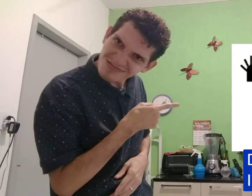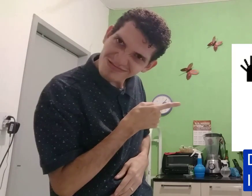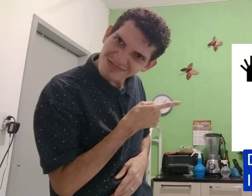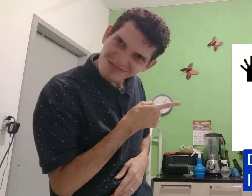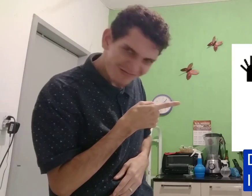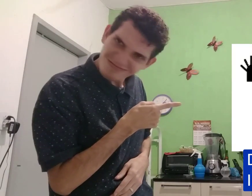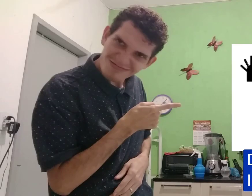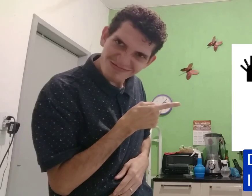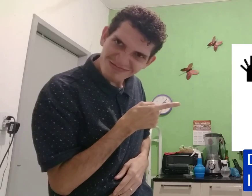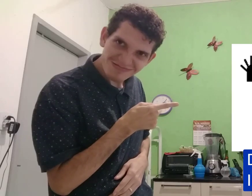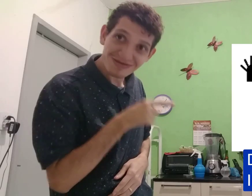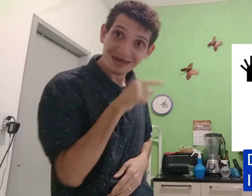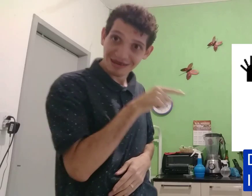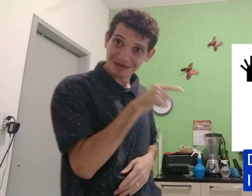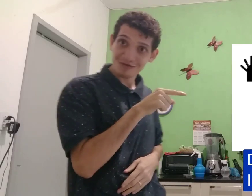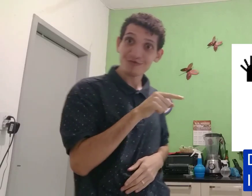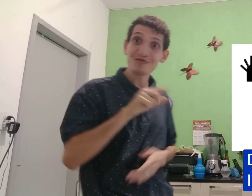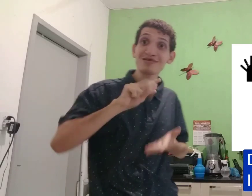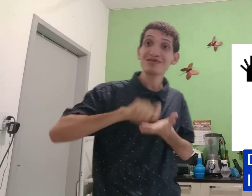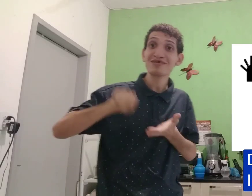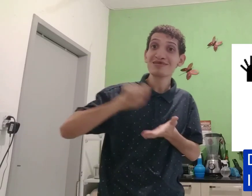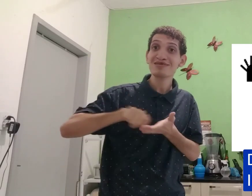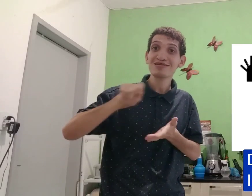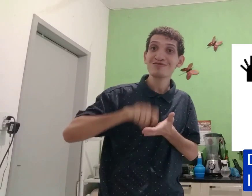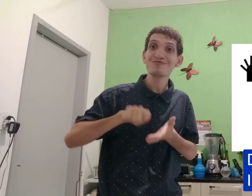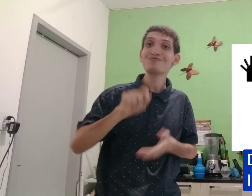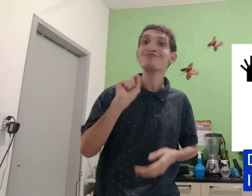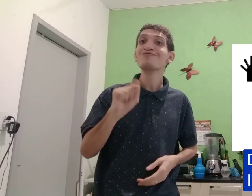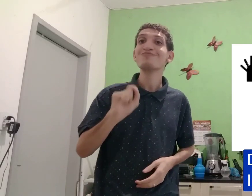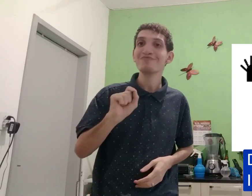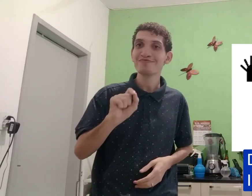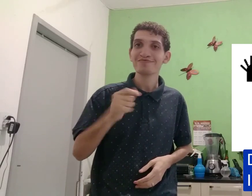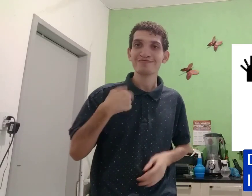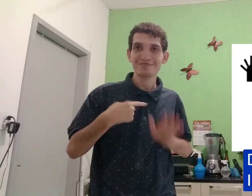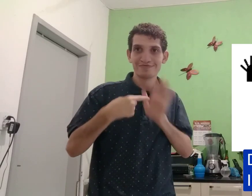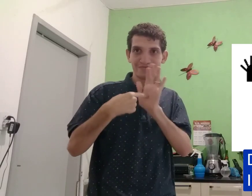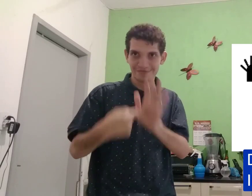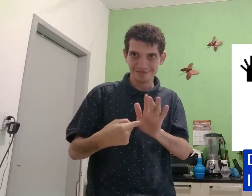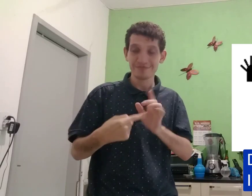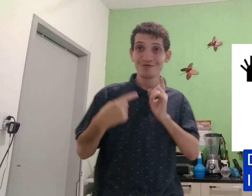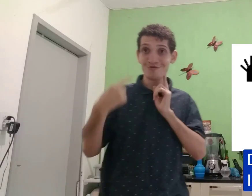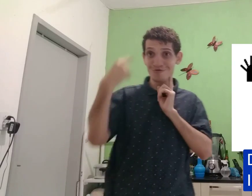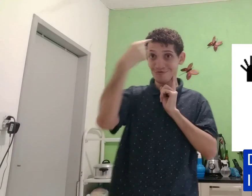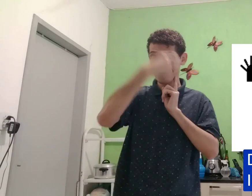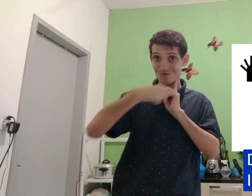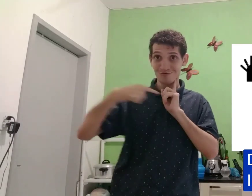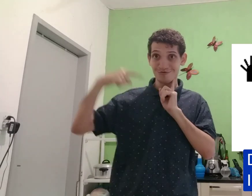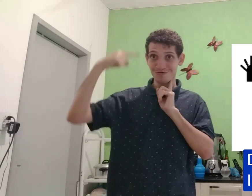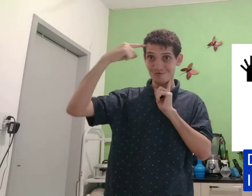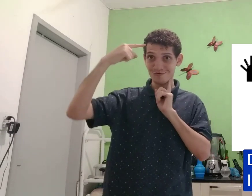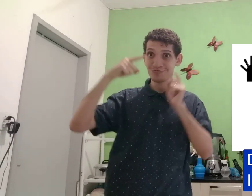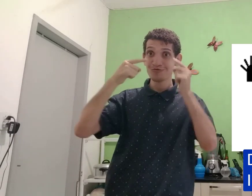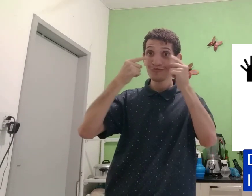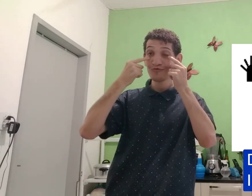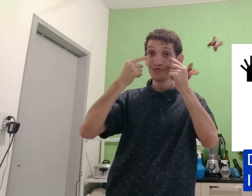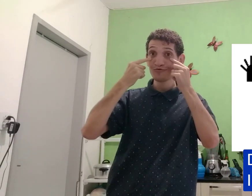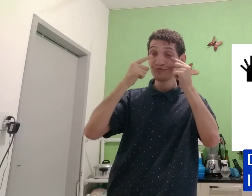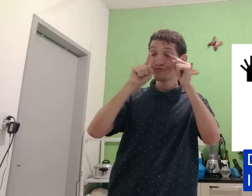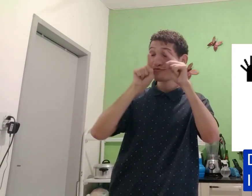isso daqui, não? Olha, isso é escrito, o que é escrito? Tem mostrar, primeiro